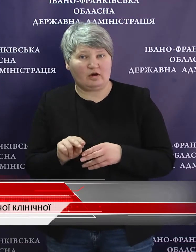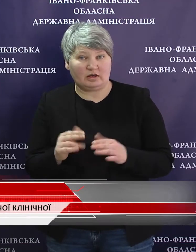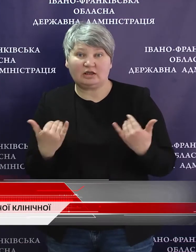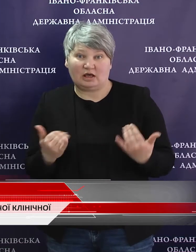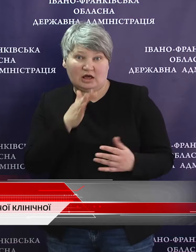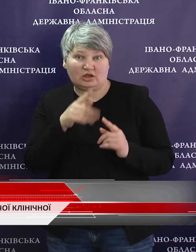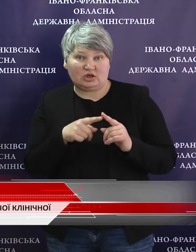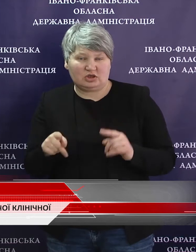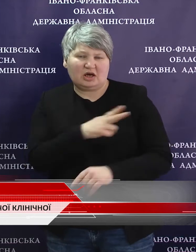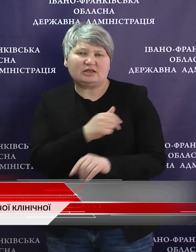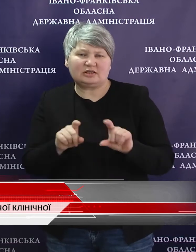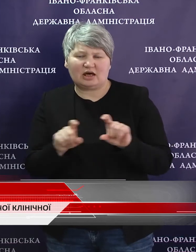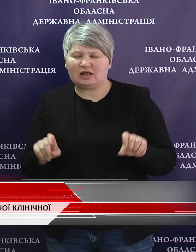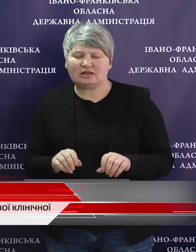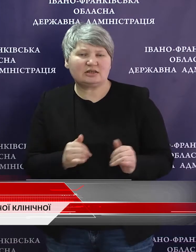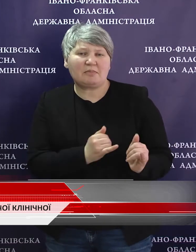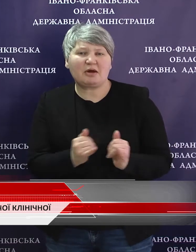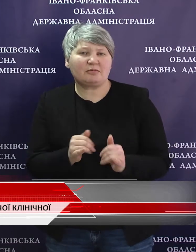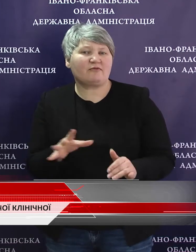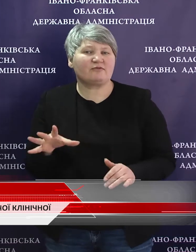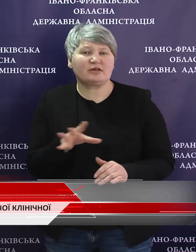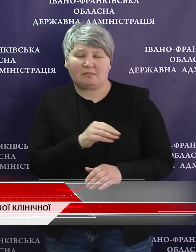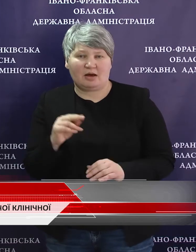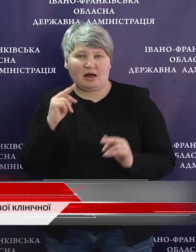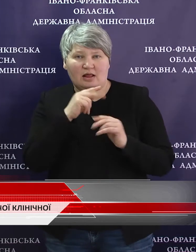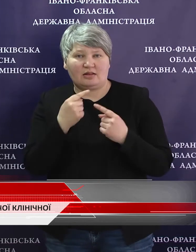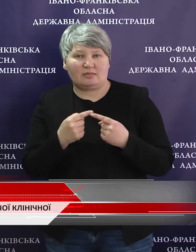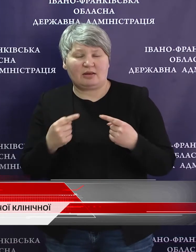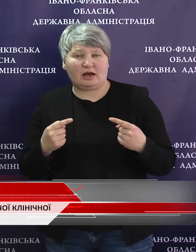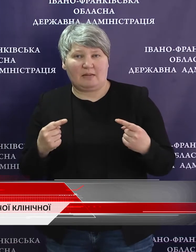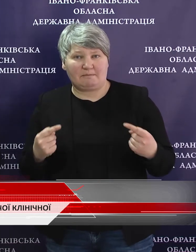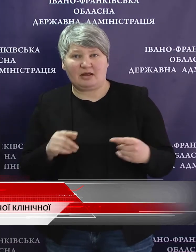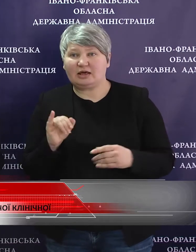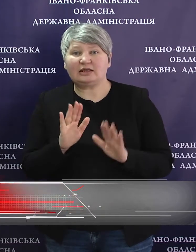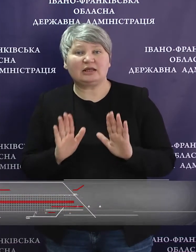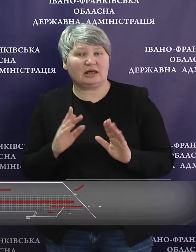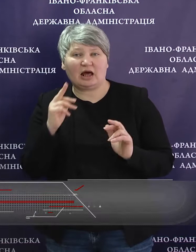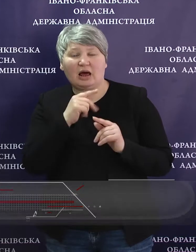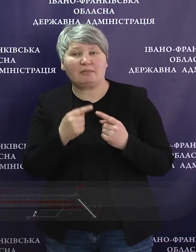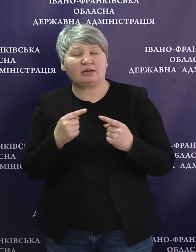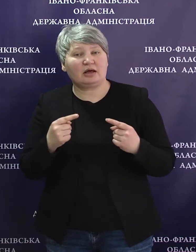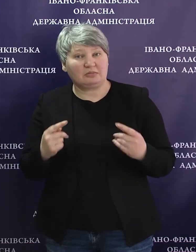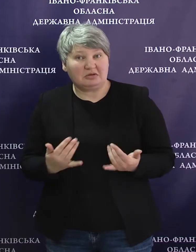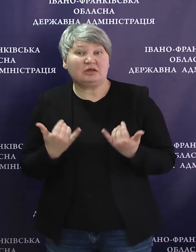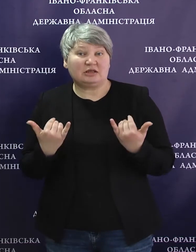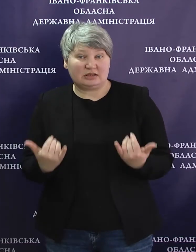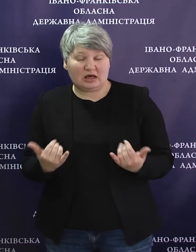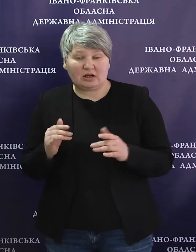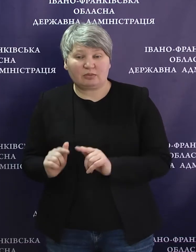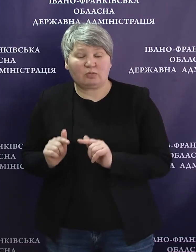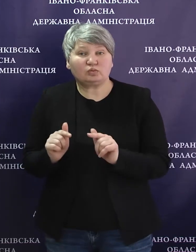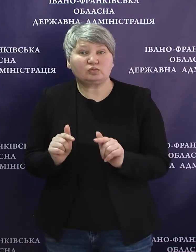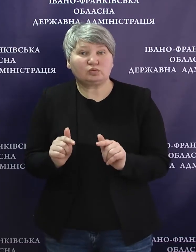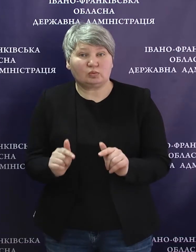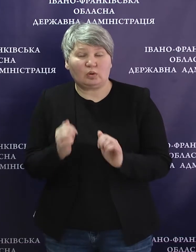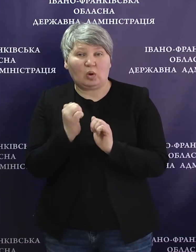заклад забезпечений всіма необхідними медикаментами. І не тільки медикаментами. На даний час при поступленні